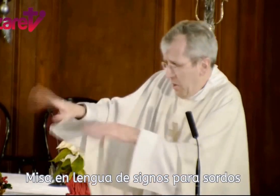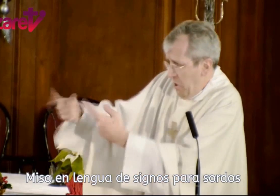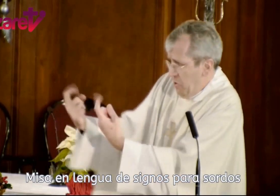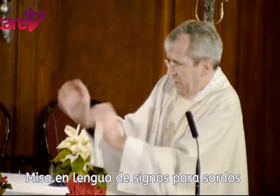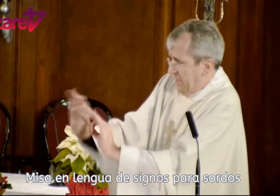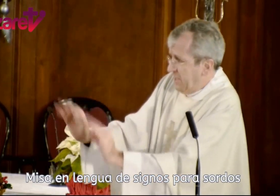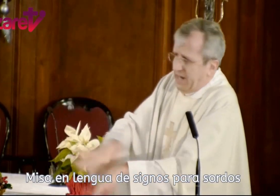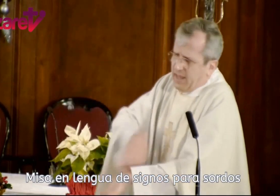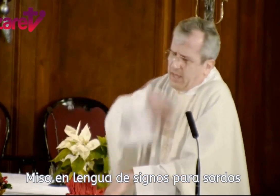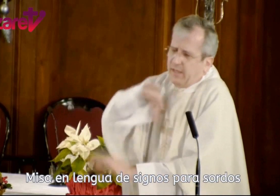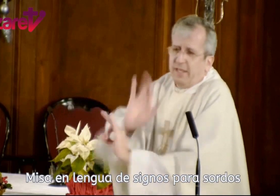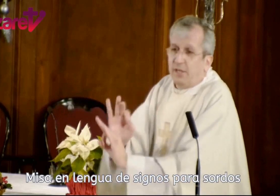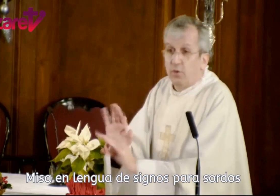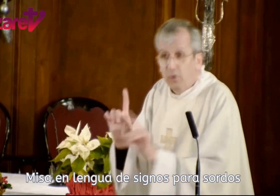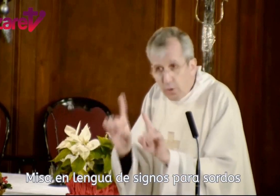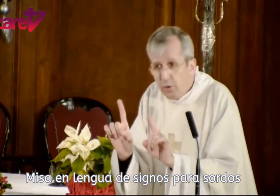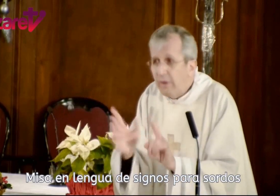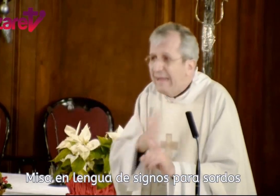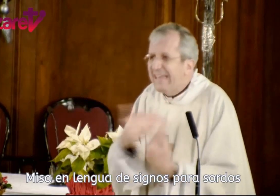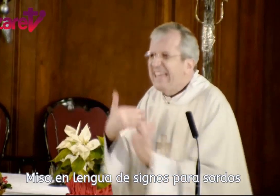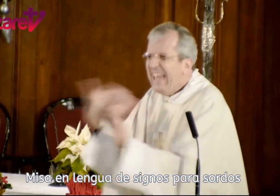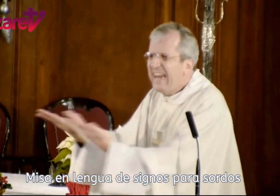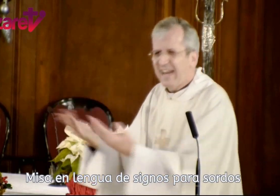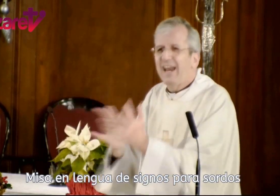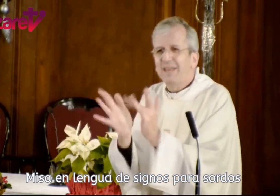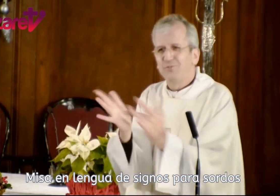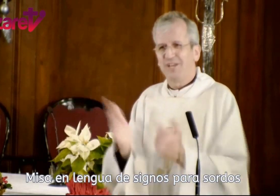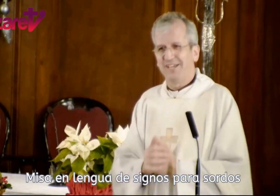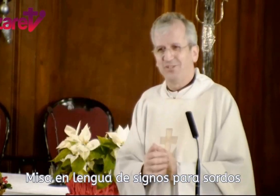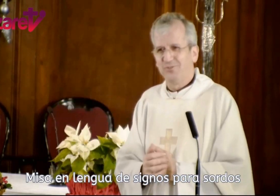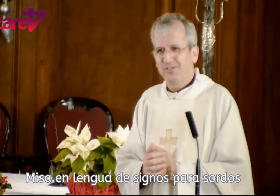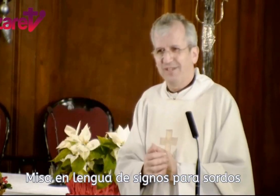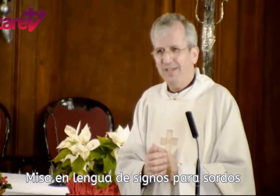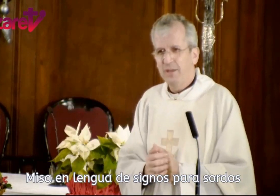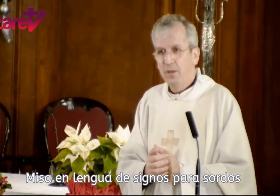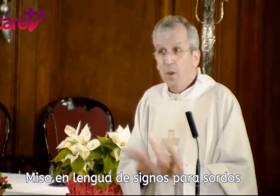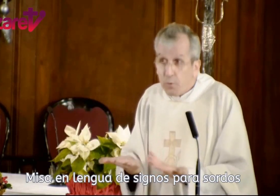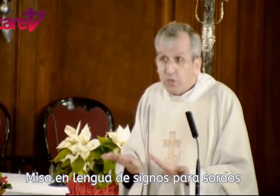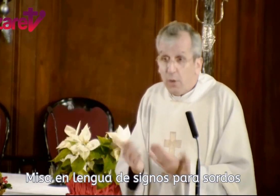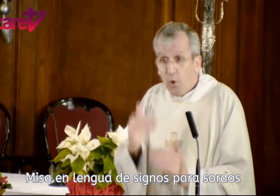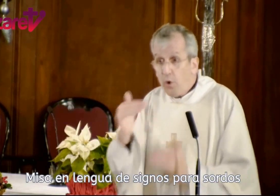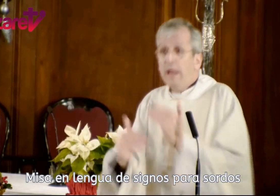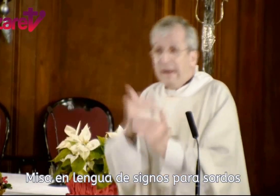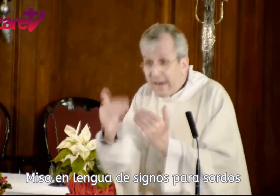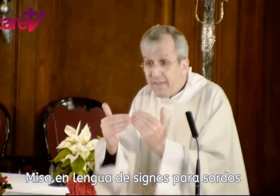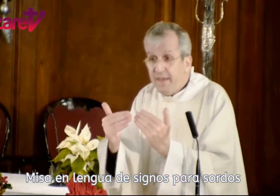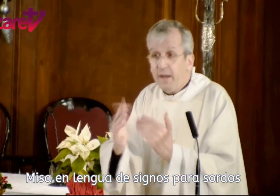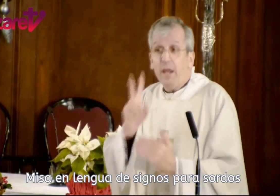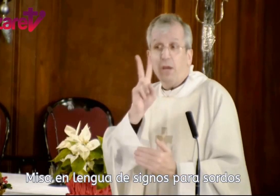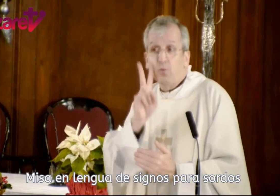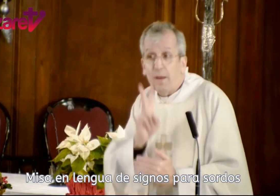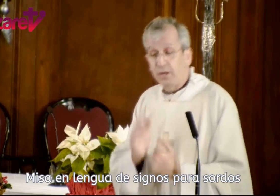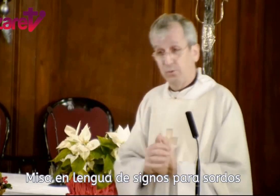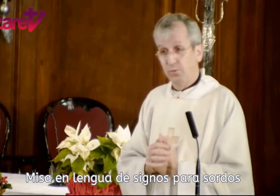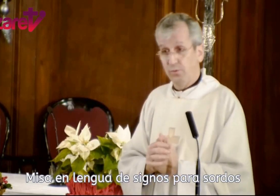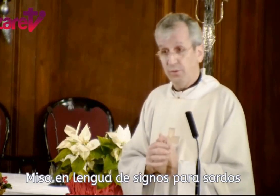él no necesita nada, ya tiene todo. No, no, ¿qué le regalaremos a Jesús? Pues a lo mejor crecer en una virtud